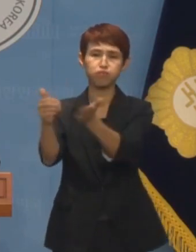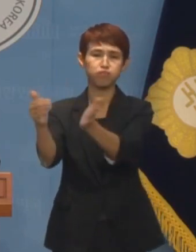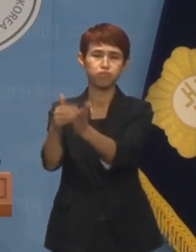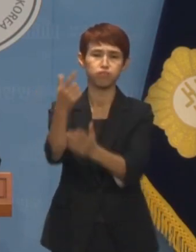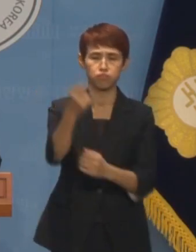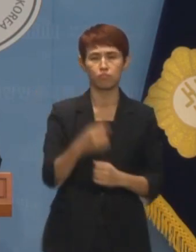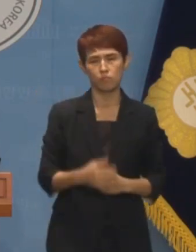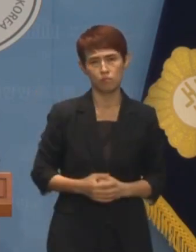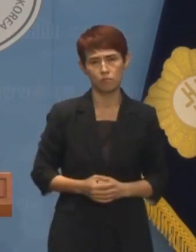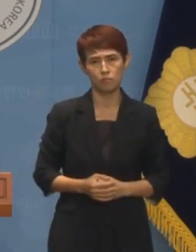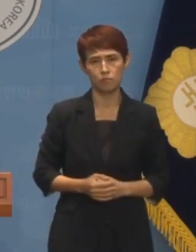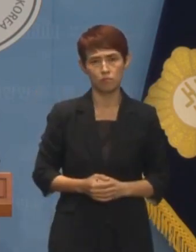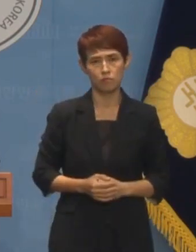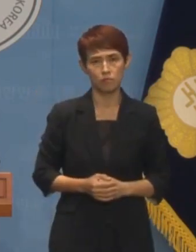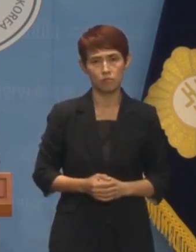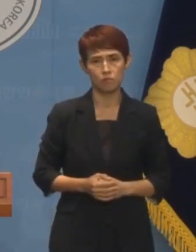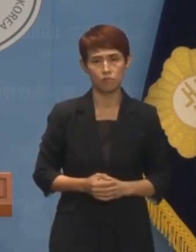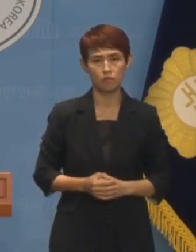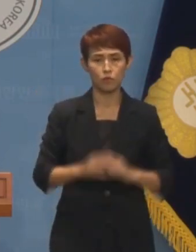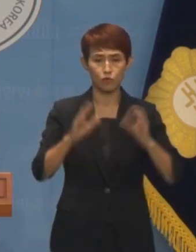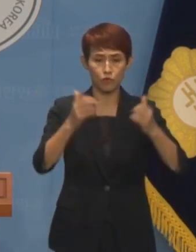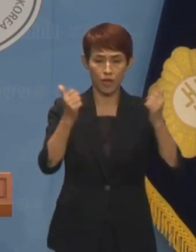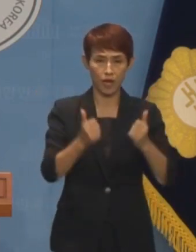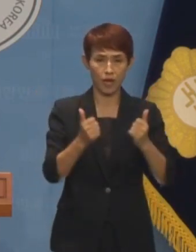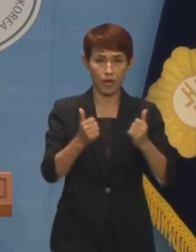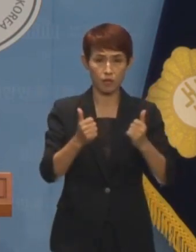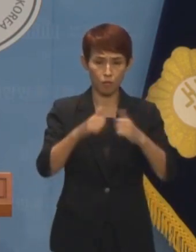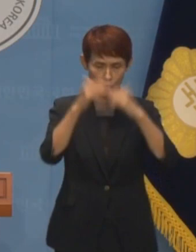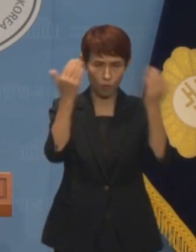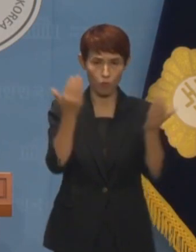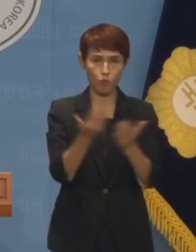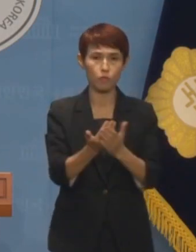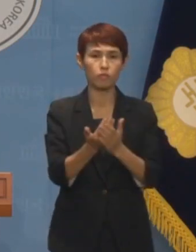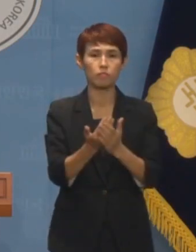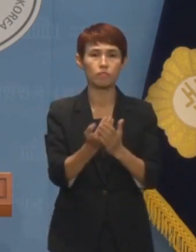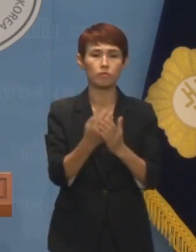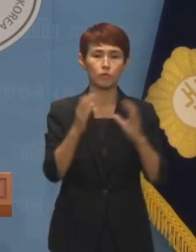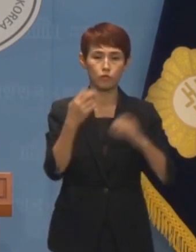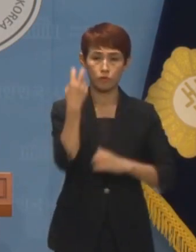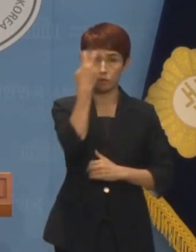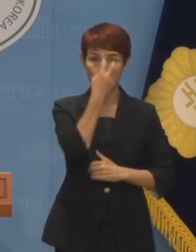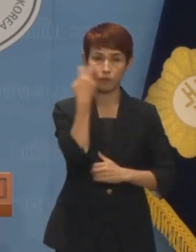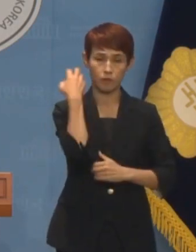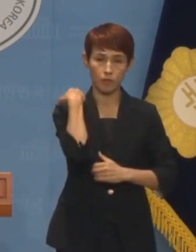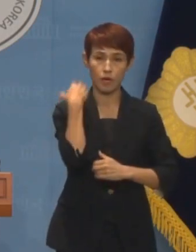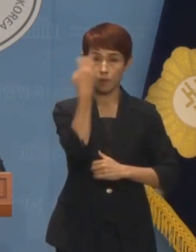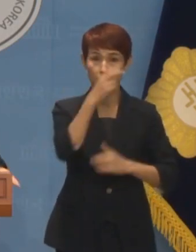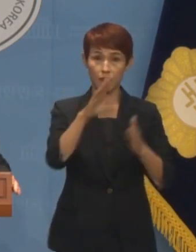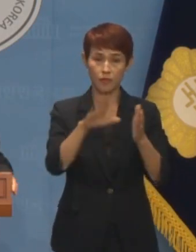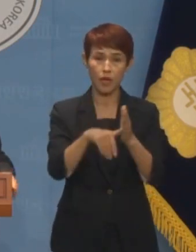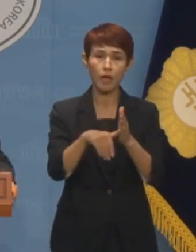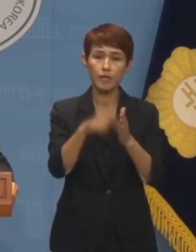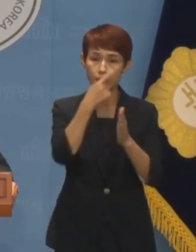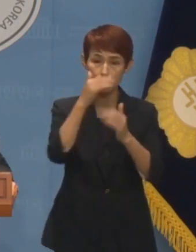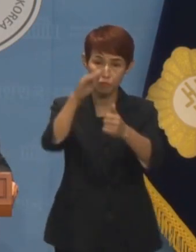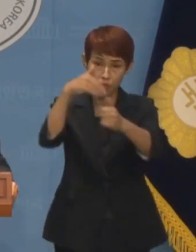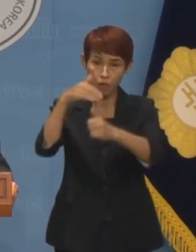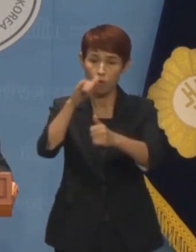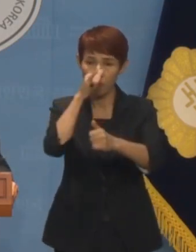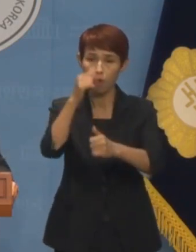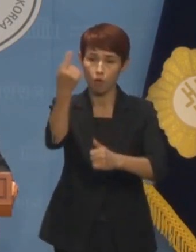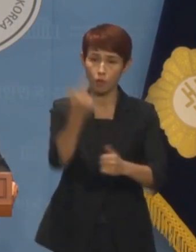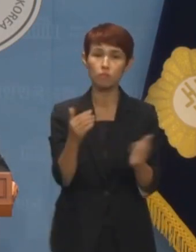것입니다. 지금까지 국회에서 진행된 모든 국정감사에 기관 증인이 그렇게 채택되어